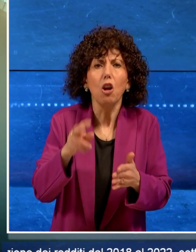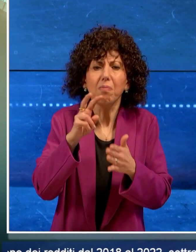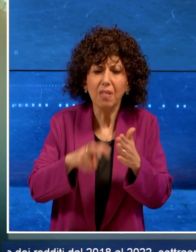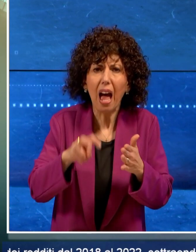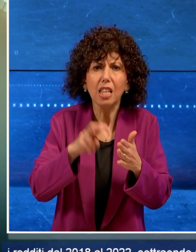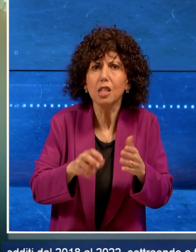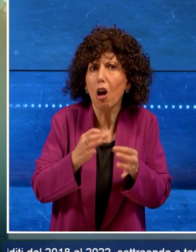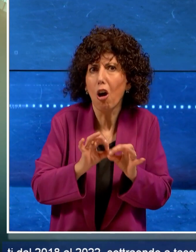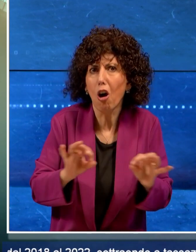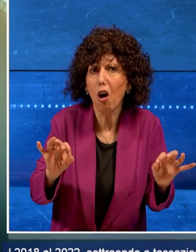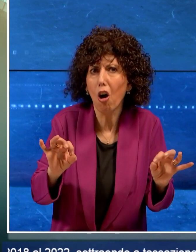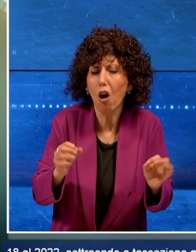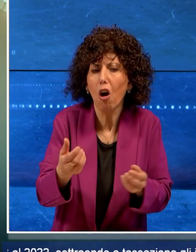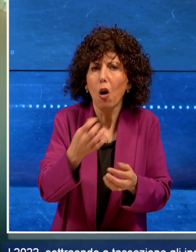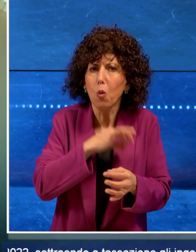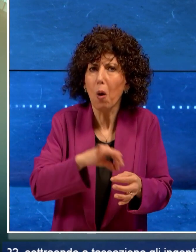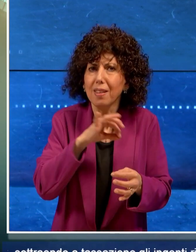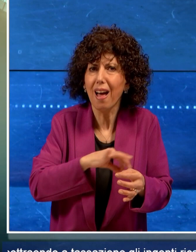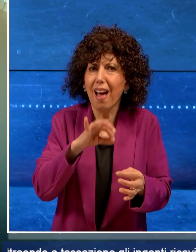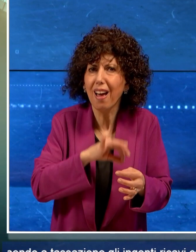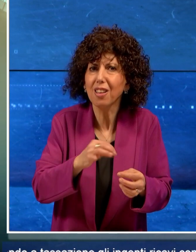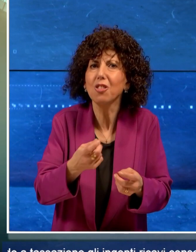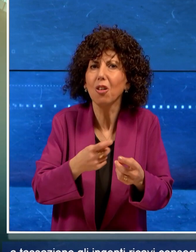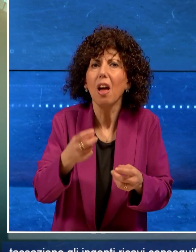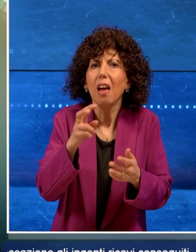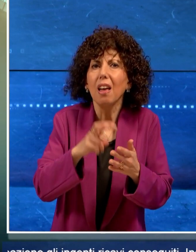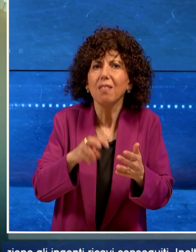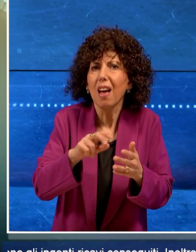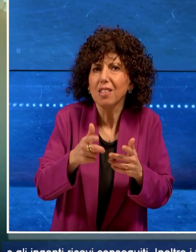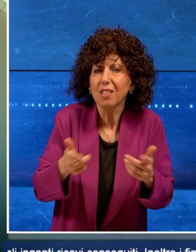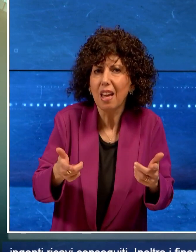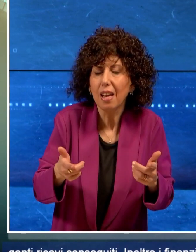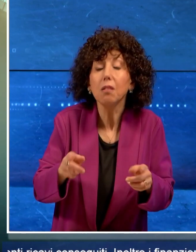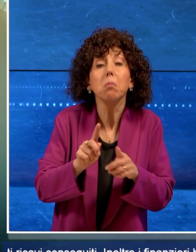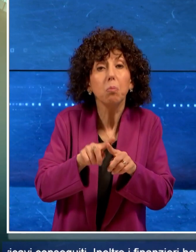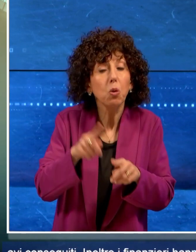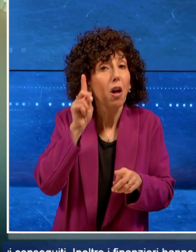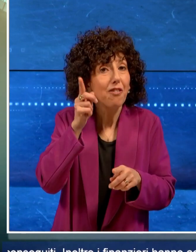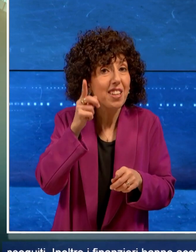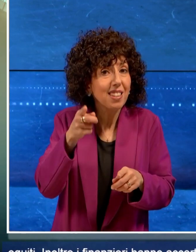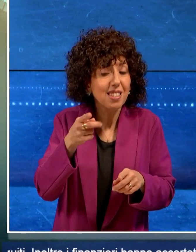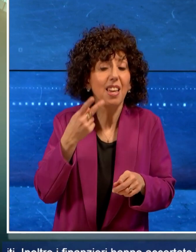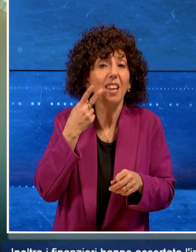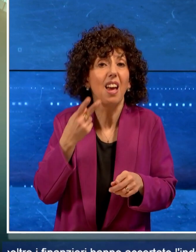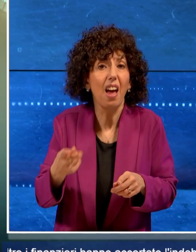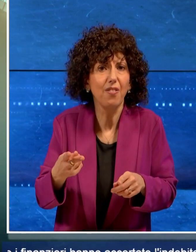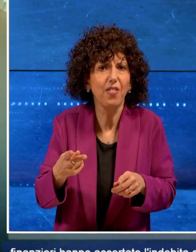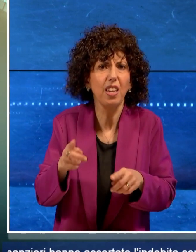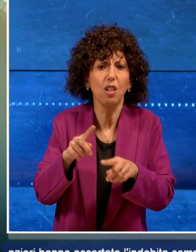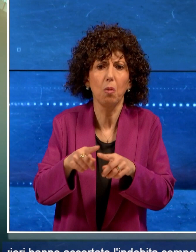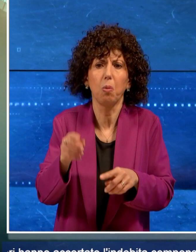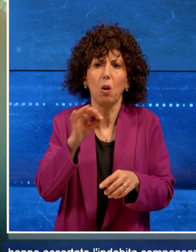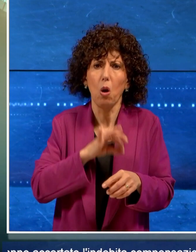tassazione gli ingenti ricavi conseguiti. Inoltre i finanzieri hanno accertato l'indebita